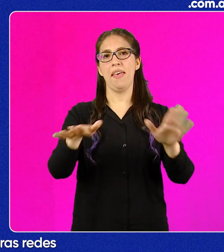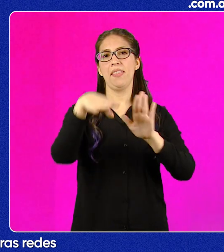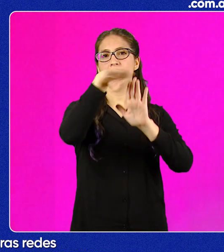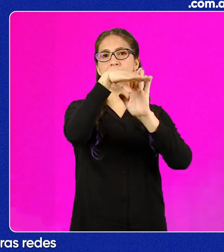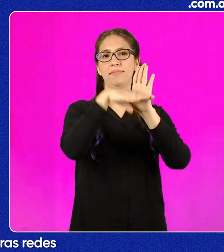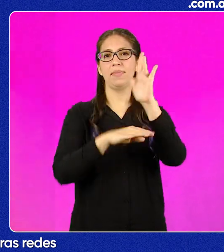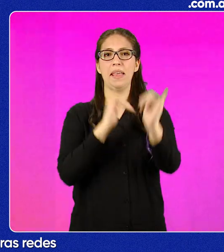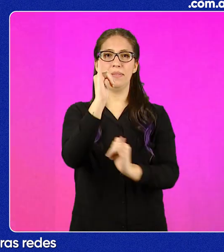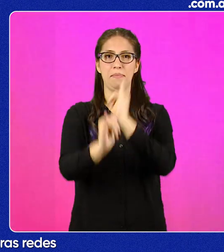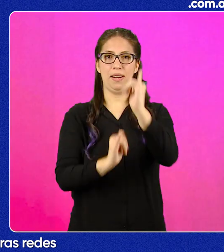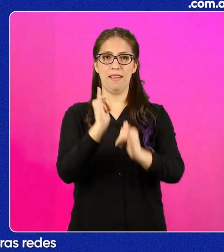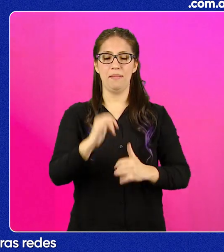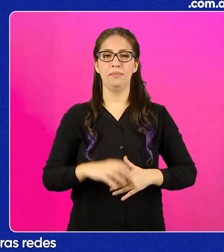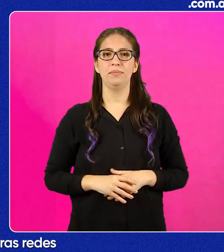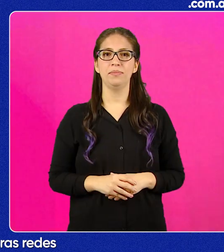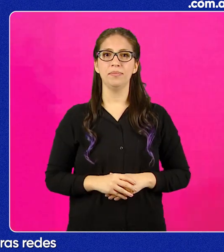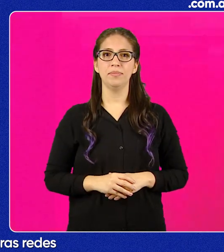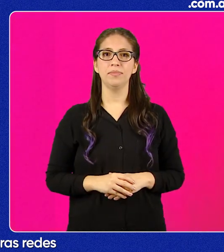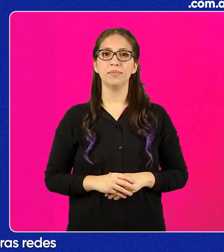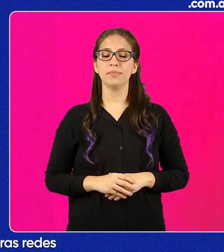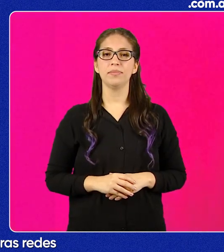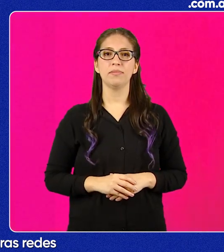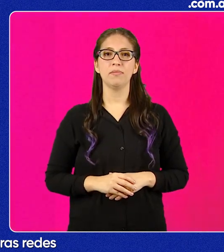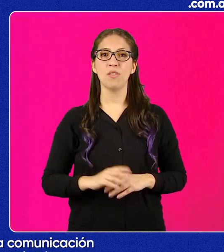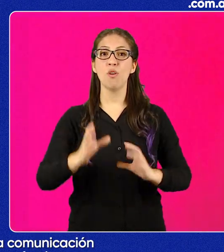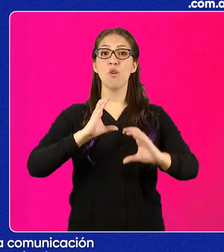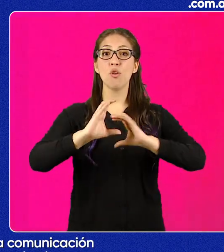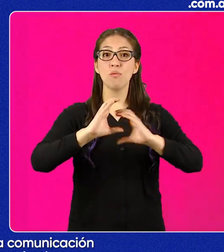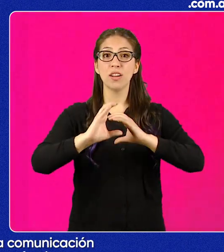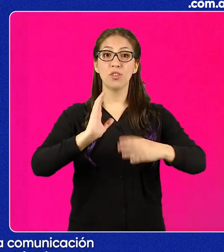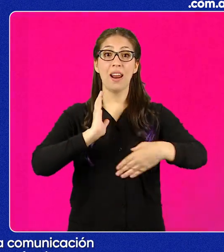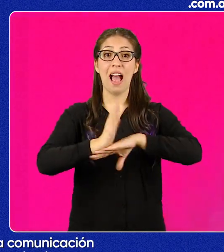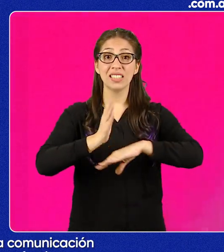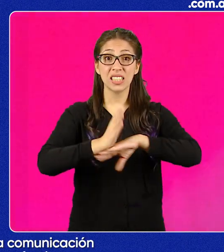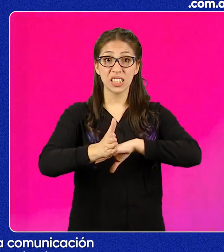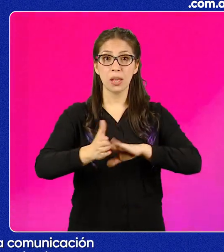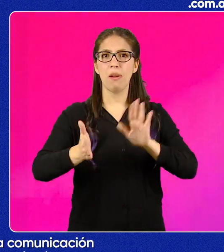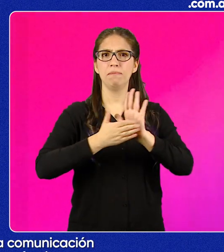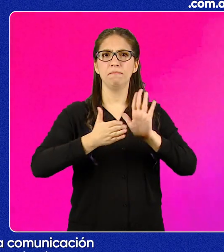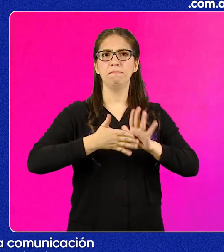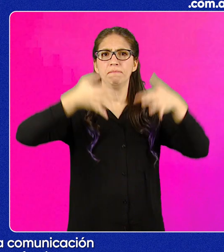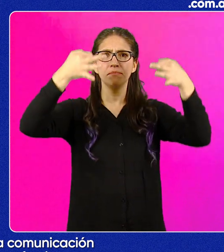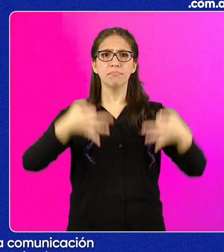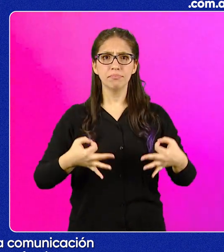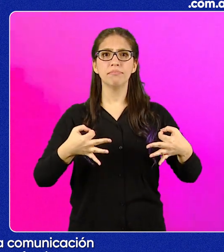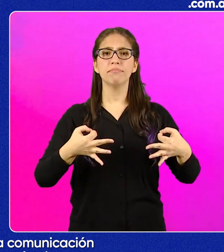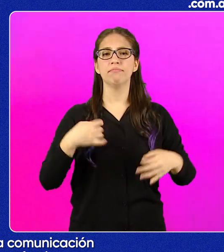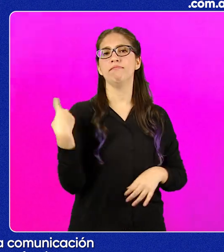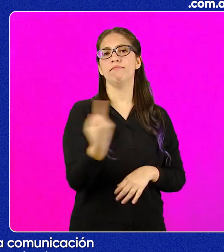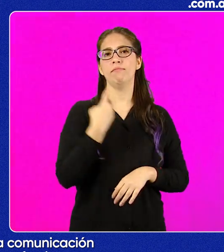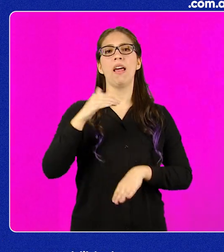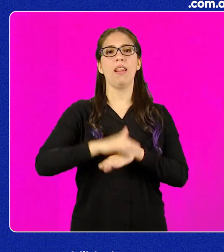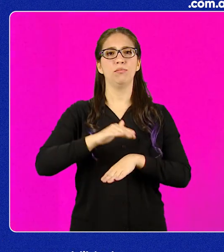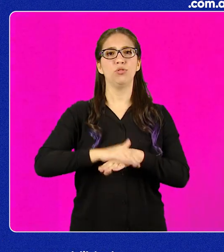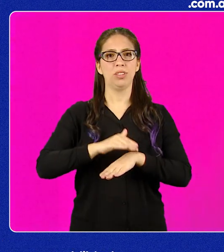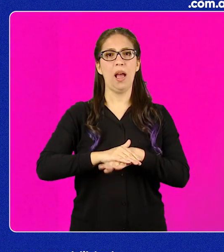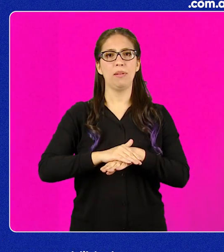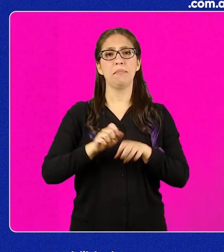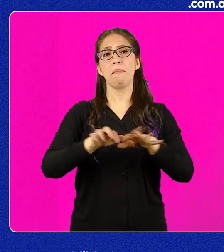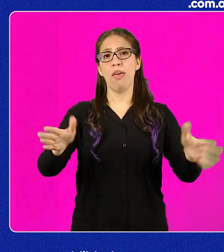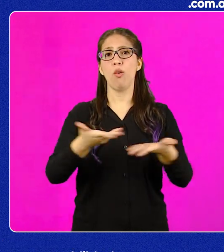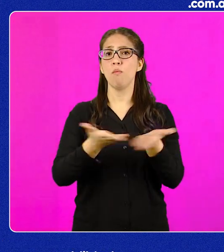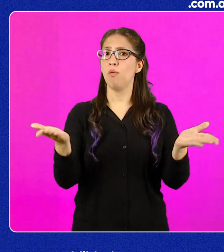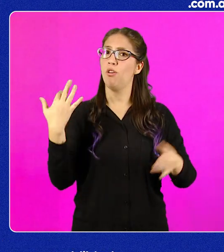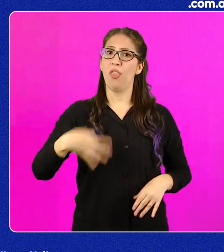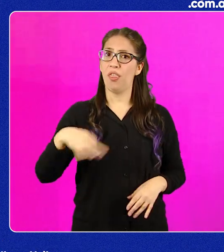En nuestras redes vas a encontrar un paso a paso. Garantizar una comunicación accesible y efectiva es parte de